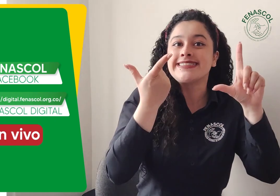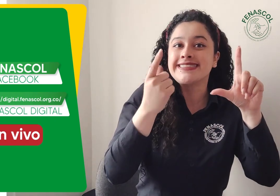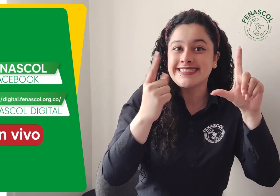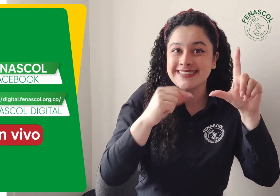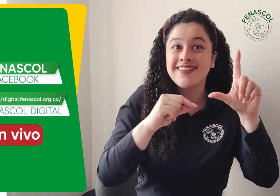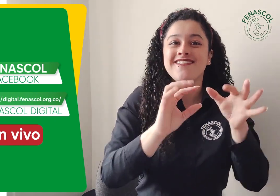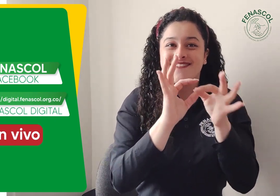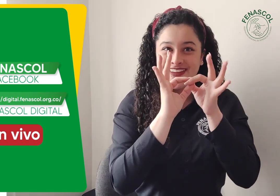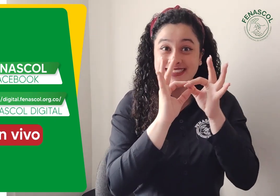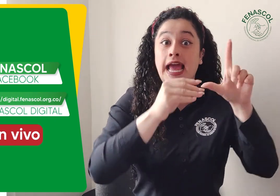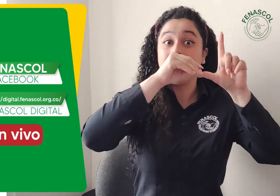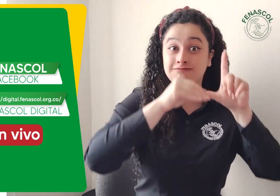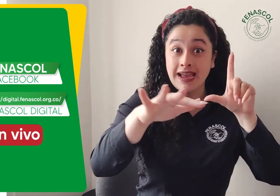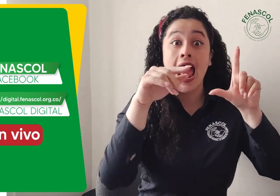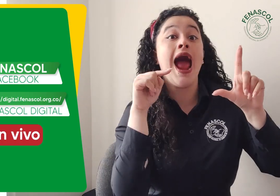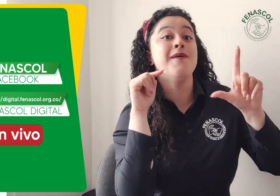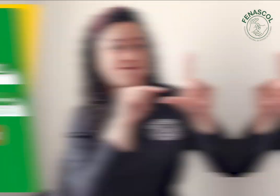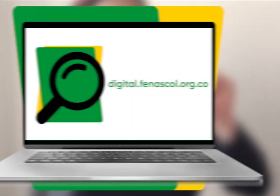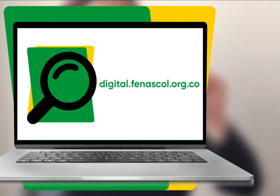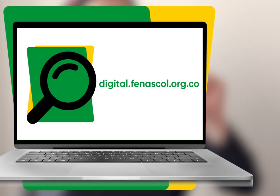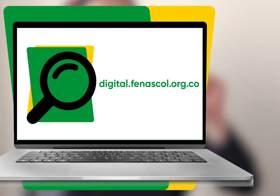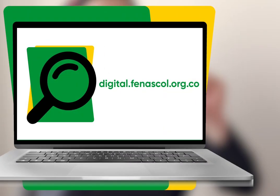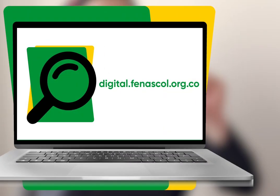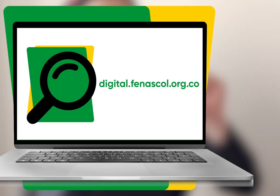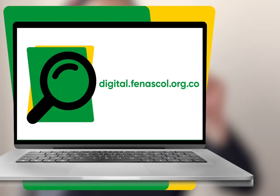botón en vivo para ver la transmisión de Noticienales.